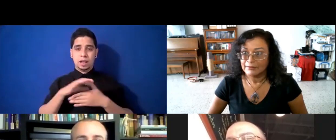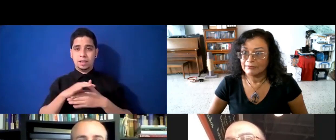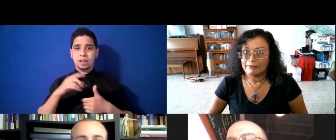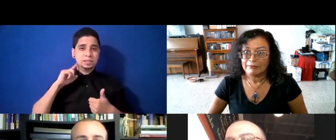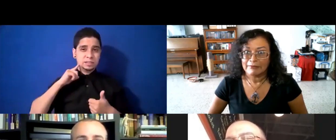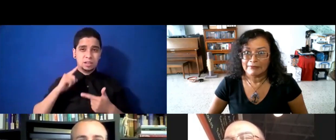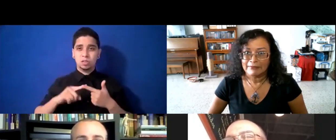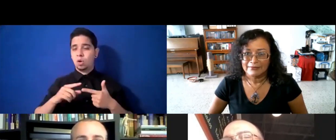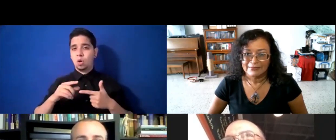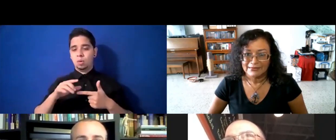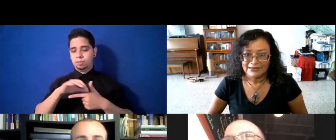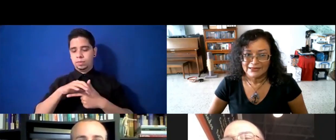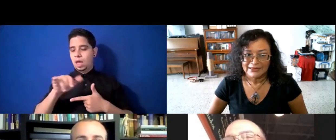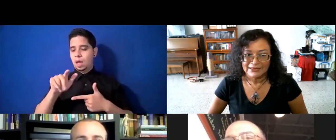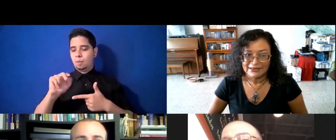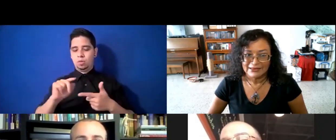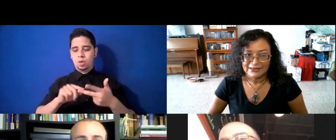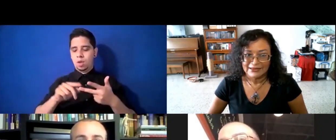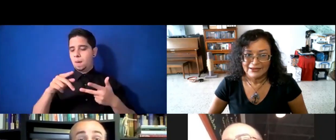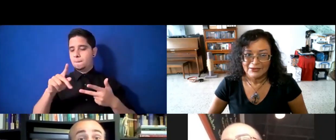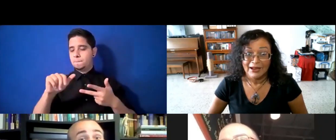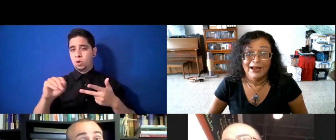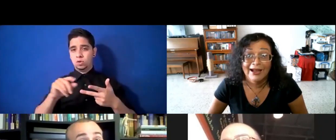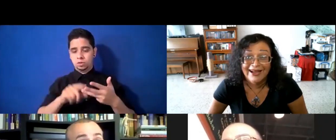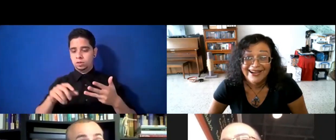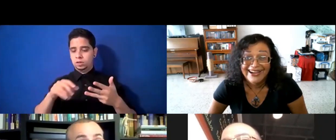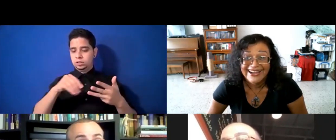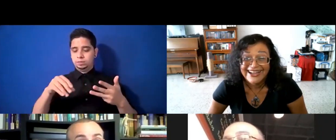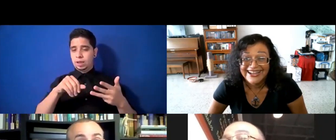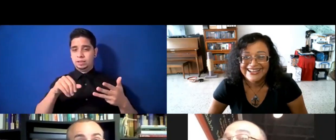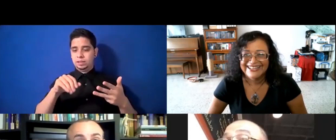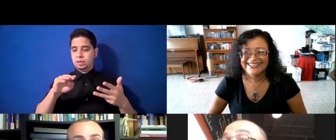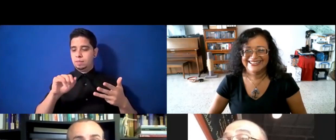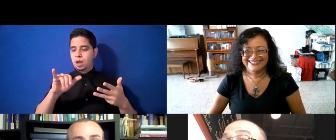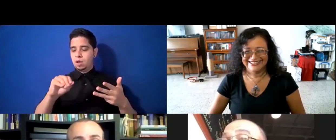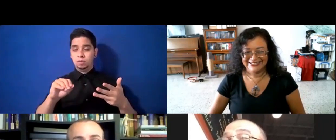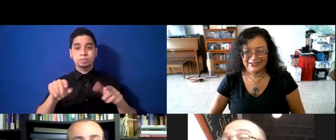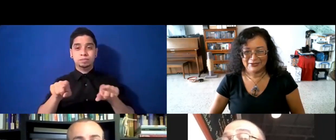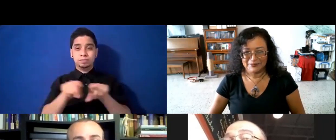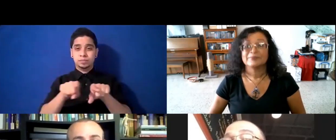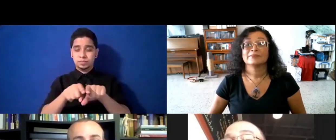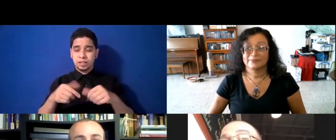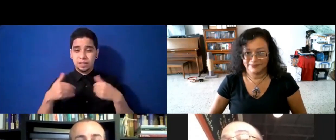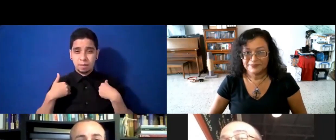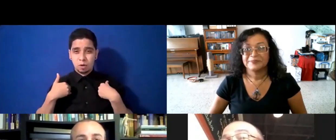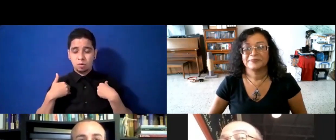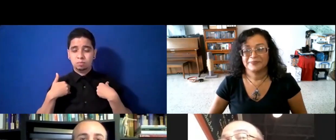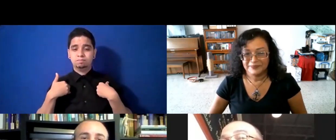chips, un spicy mayo también, bien rico. Tenemos en postre, tenemos un tres leches de